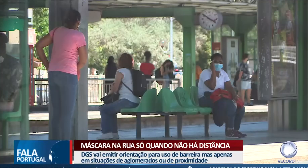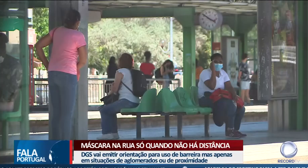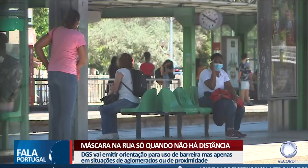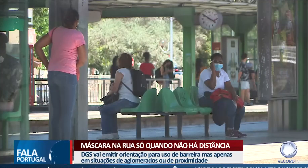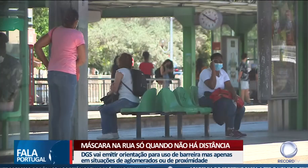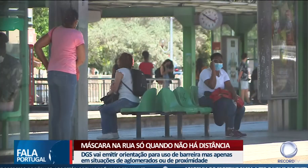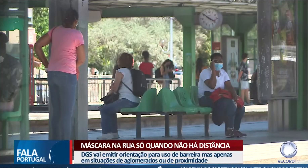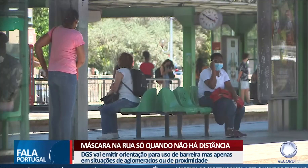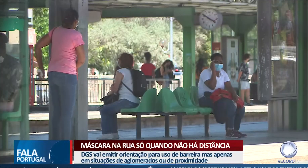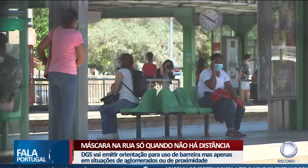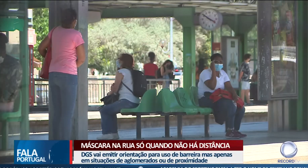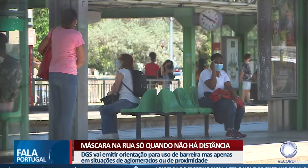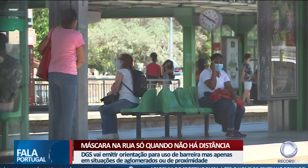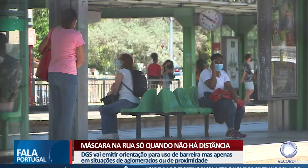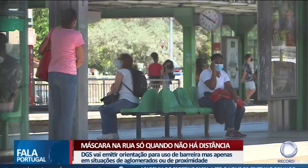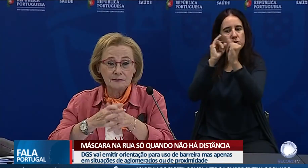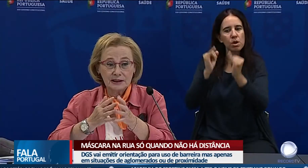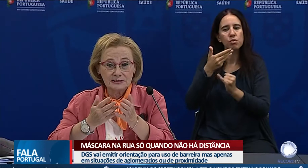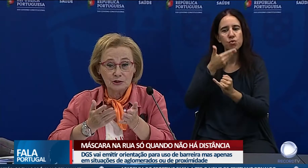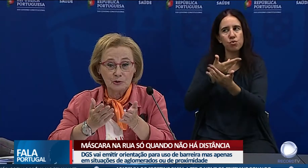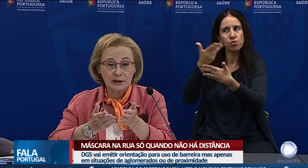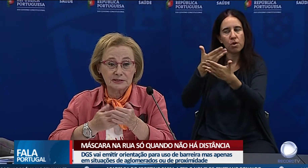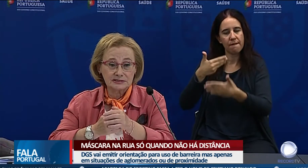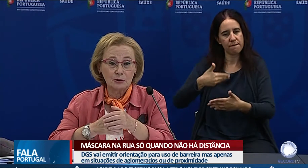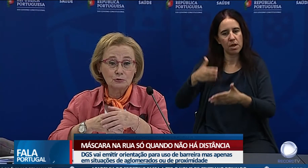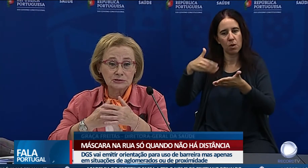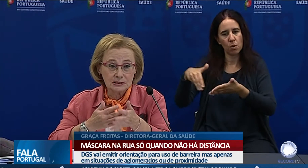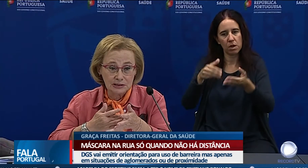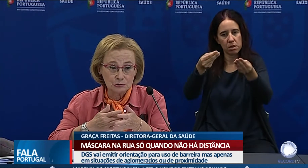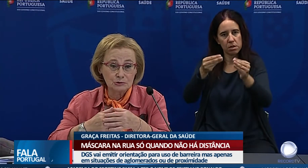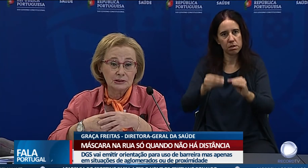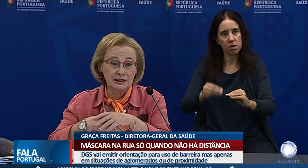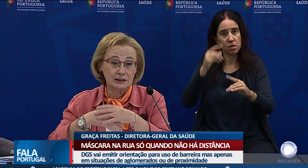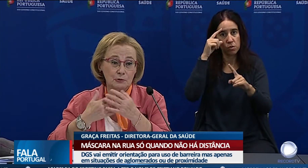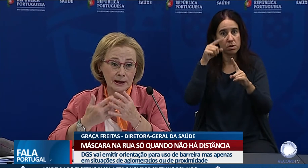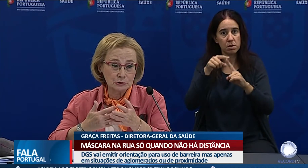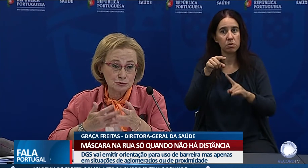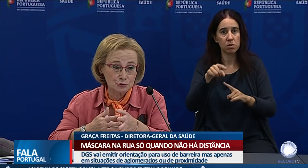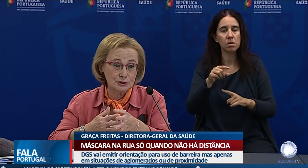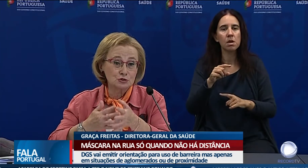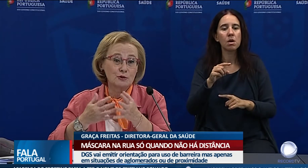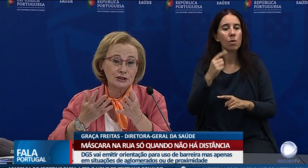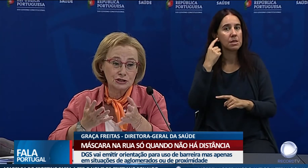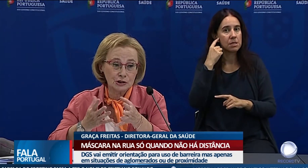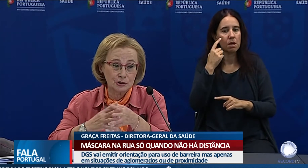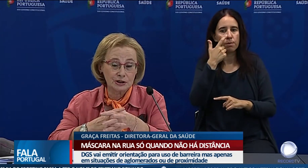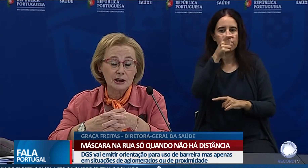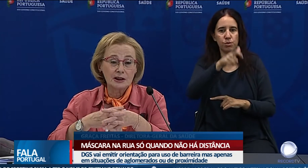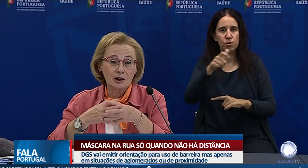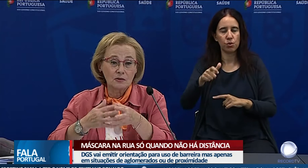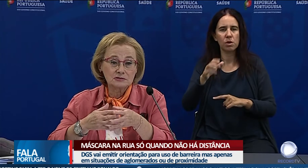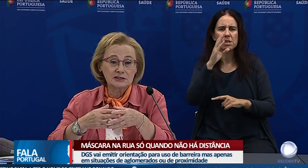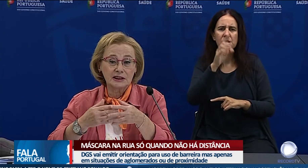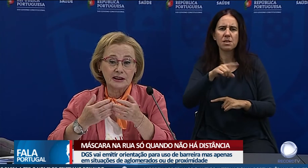uma recomendação e não obrigação. Vai sair uma orientação no sentido de que quando as pessoas no exterior